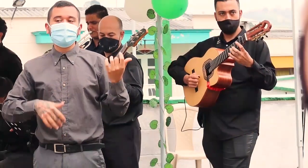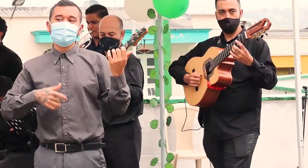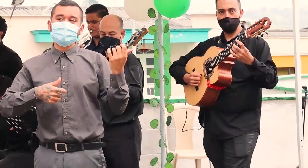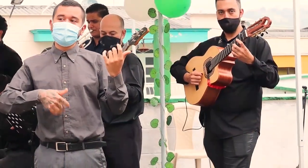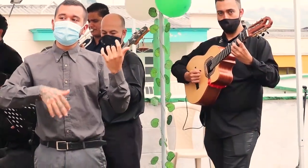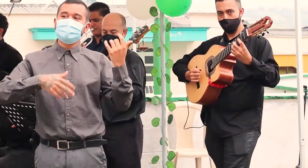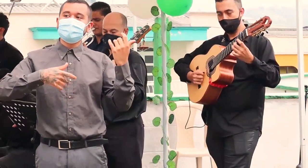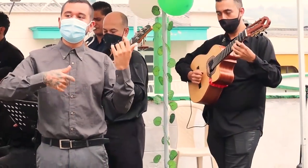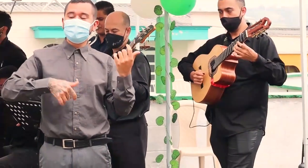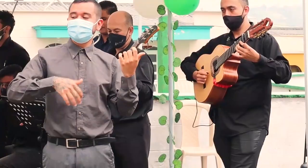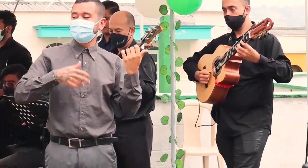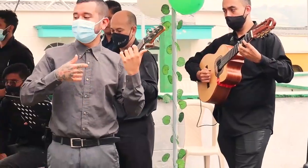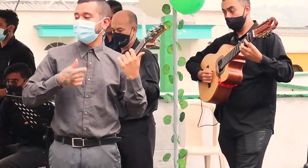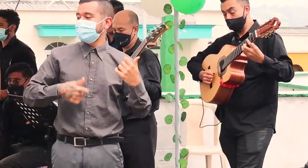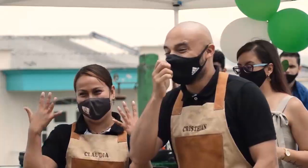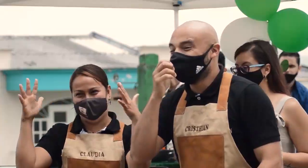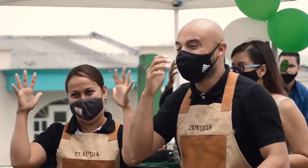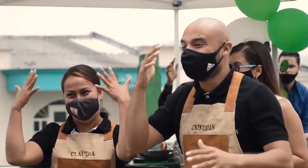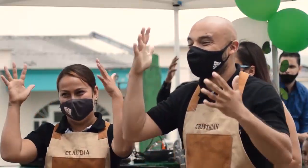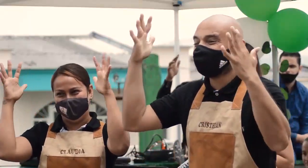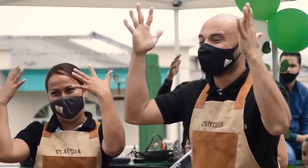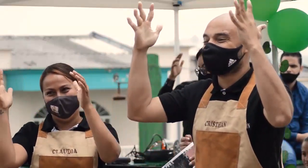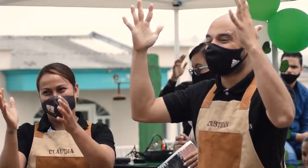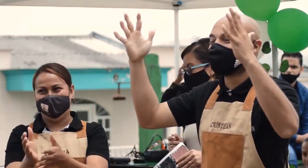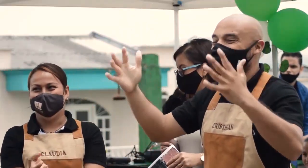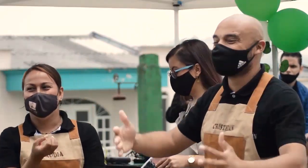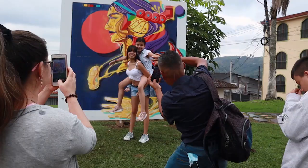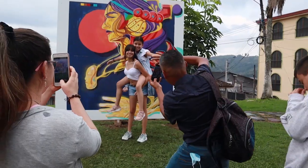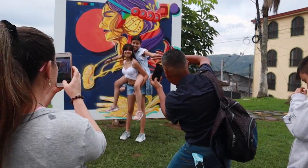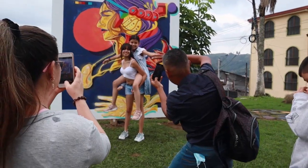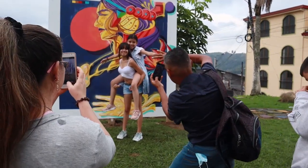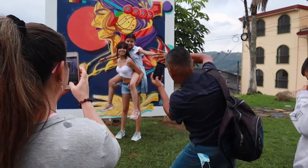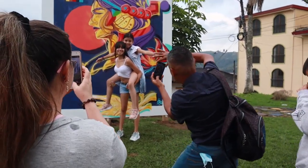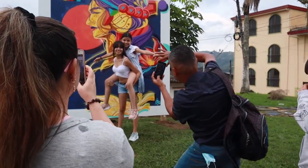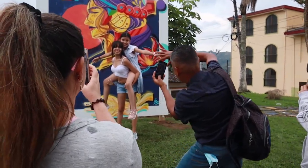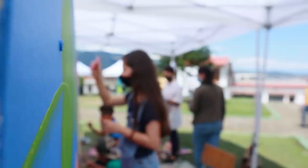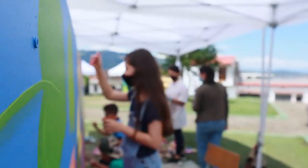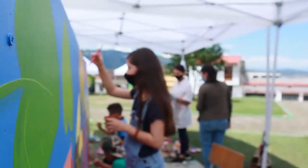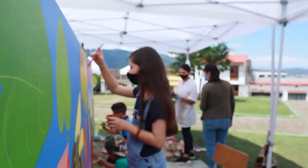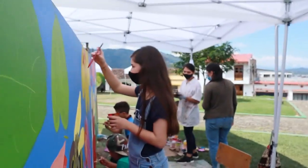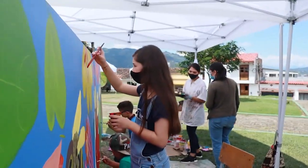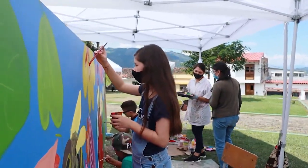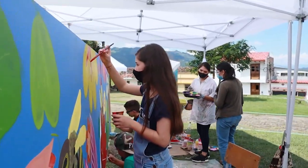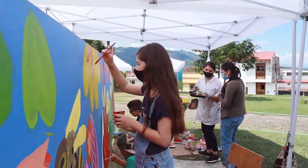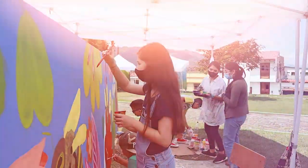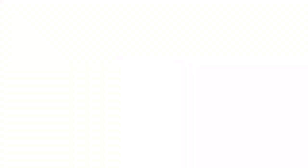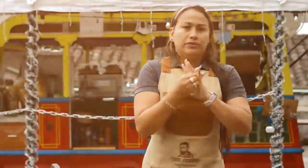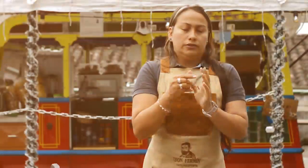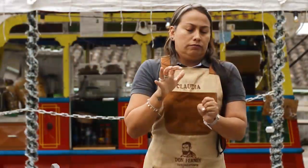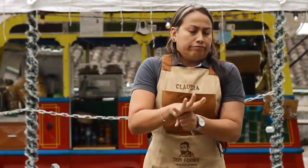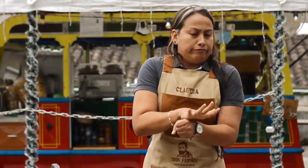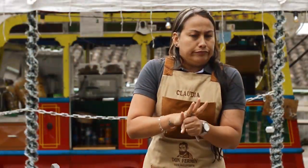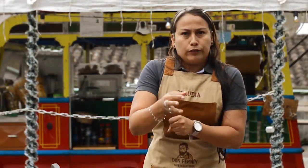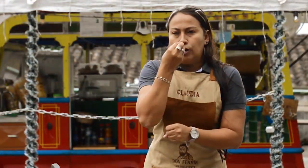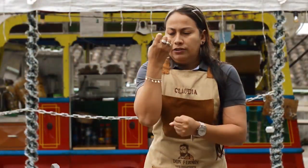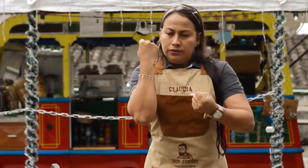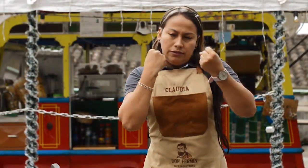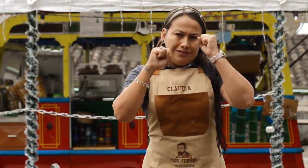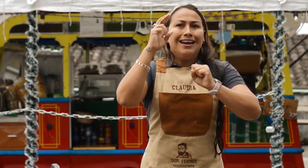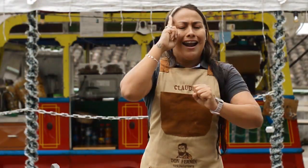a saludar, aprenden a despedirse, y de esa manera estamos generando inclusión social. Éramos una familia donde